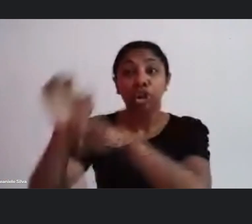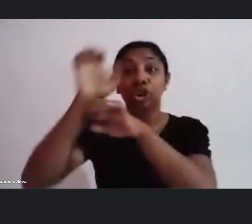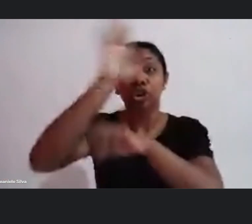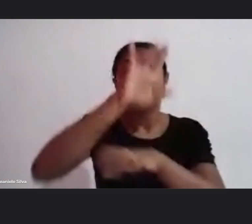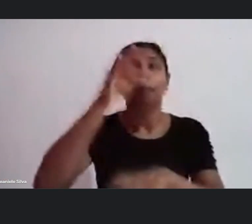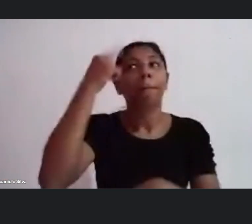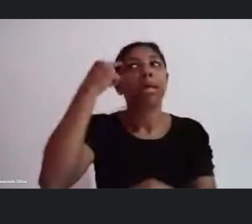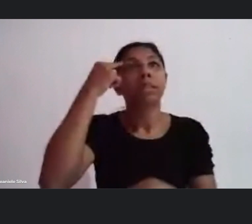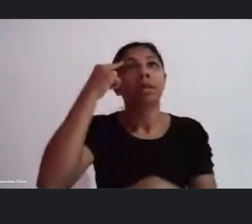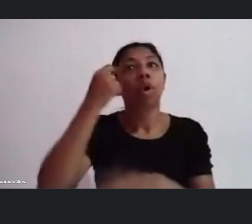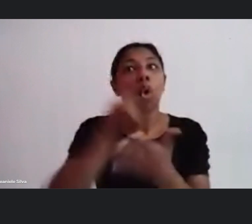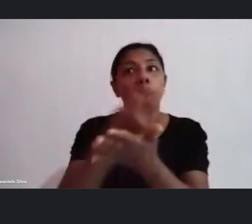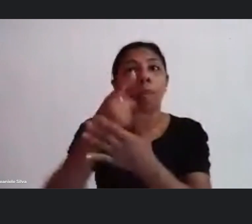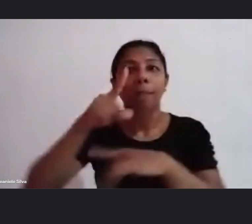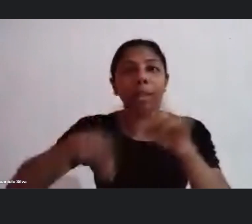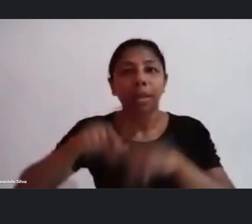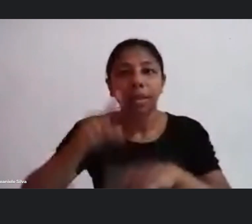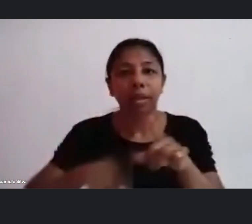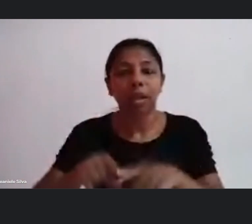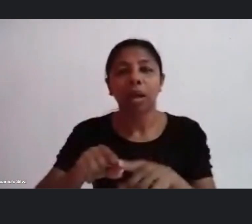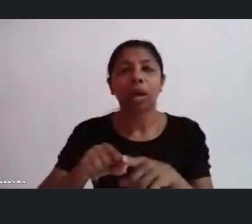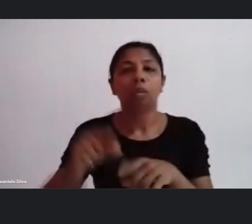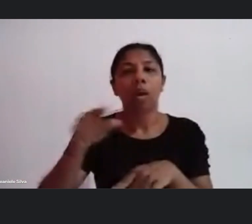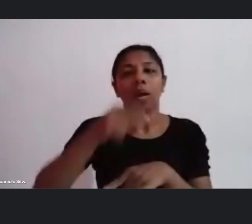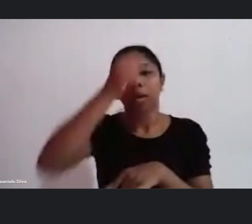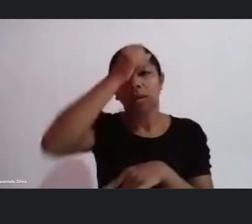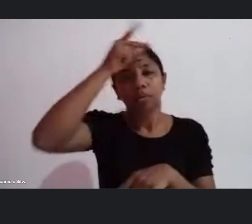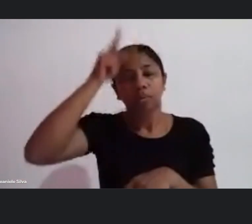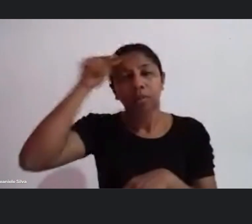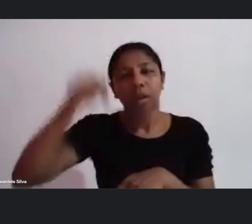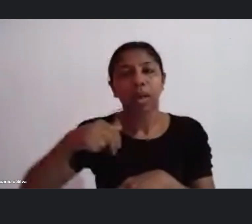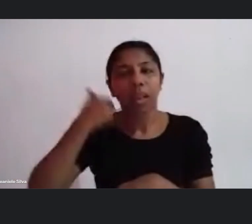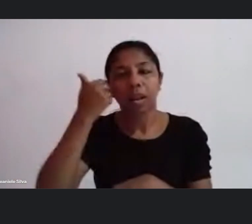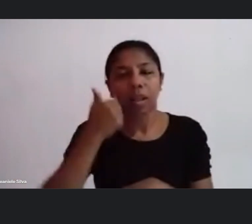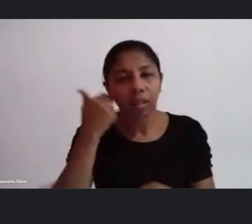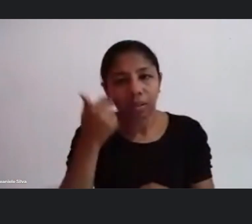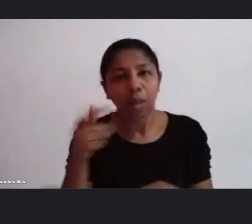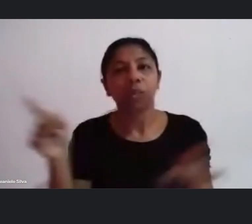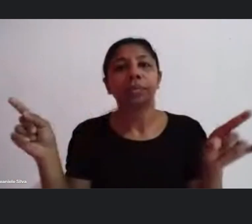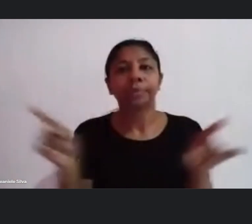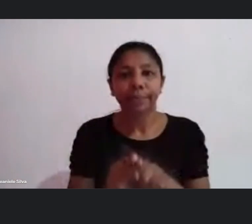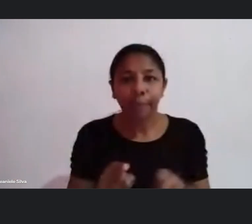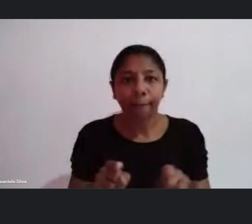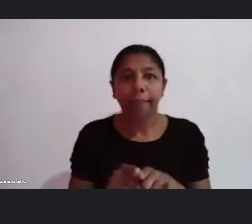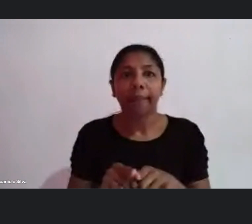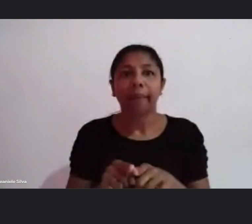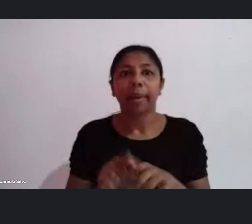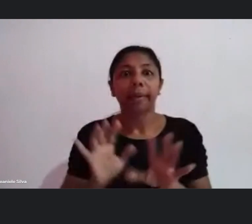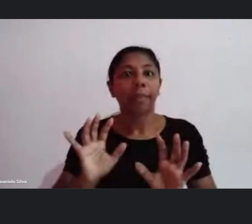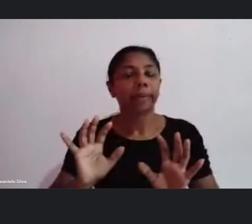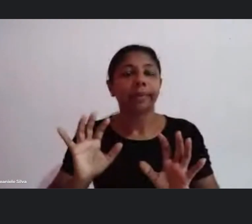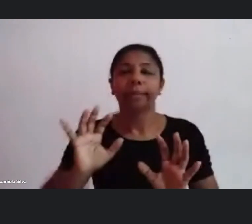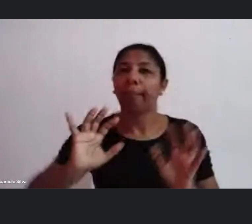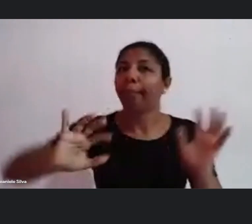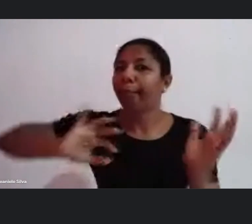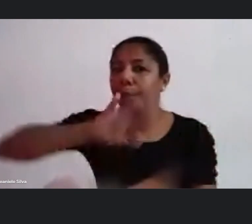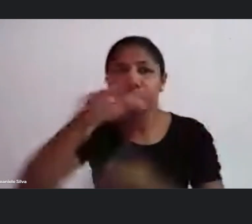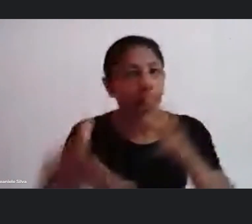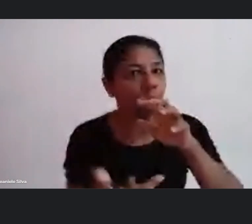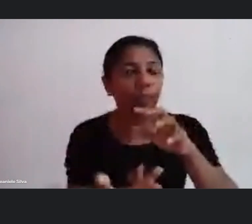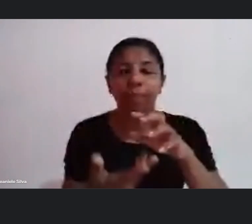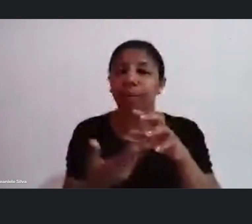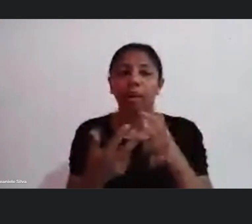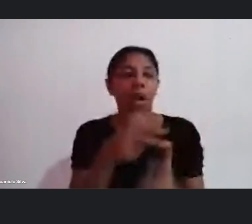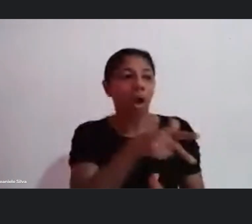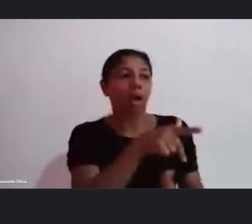o próprio município de Natal e a Algonha com Daniela e Brito também já estava com esse caminho e de repente há poucos dias o NIC vem disse não pode